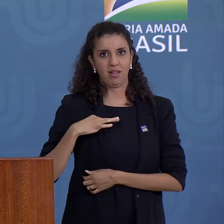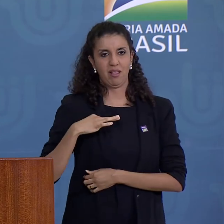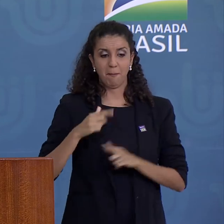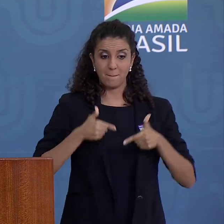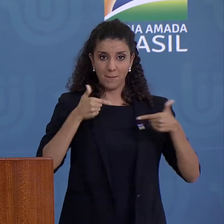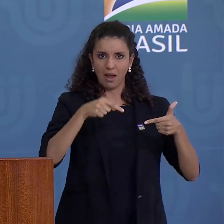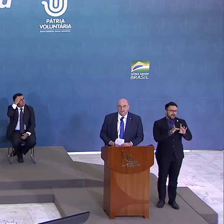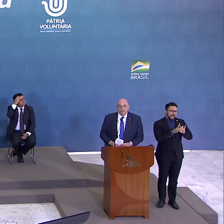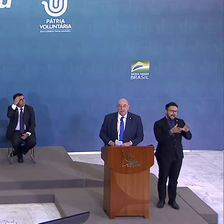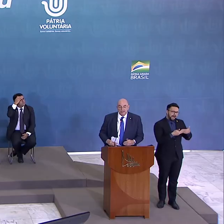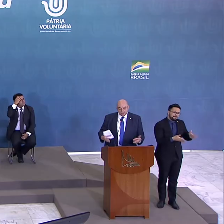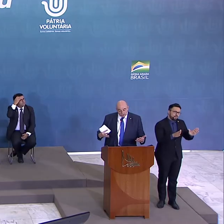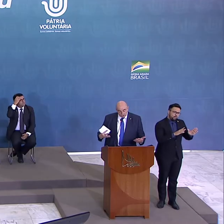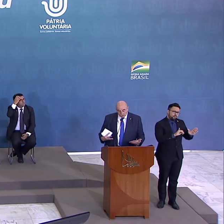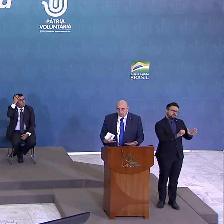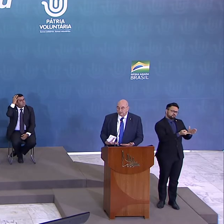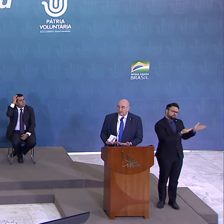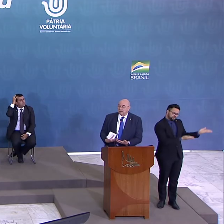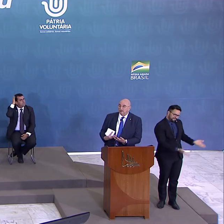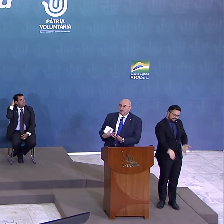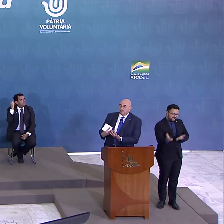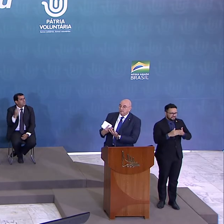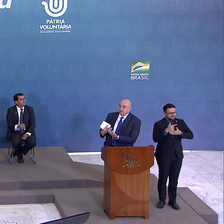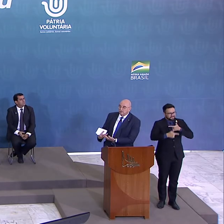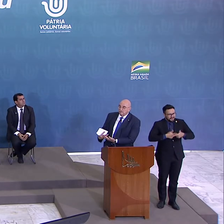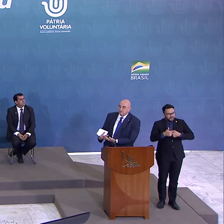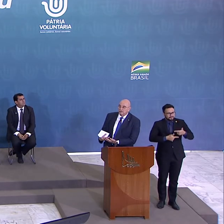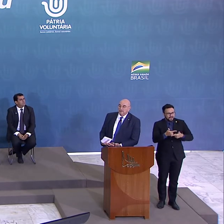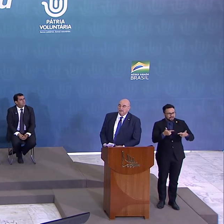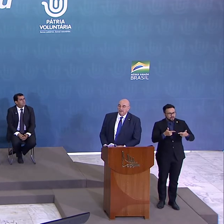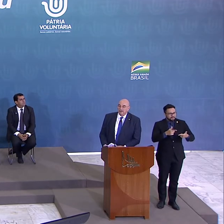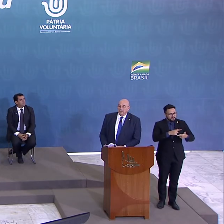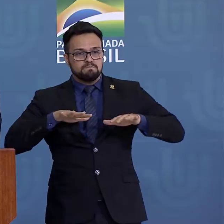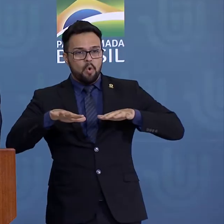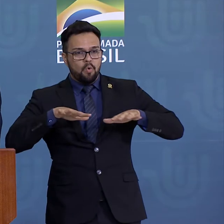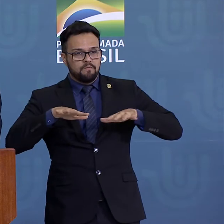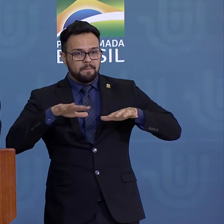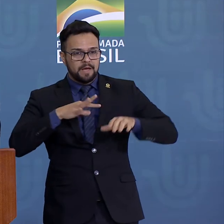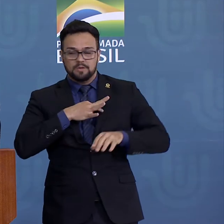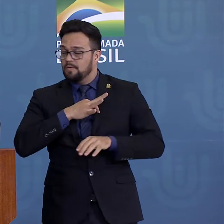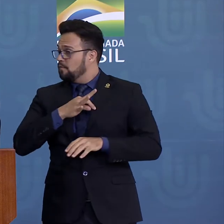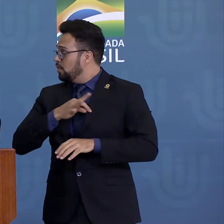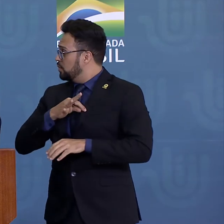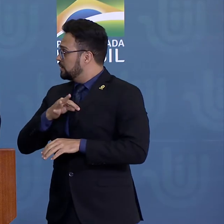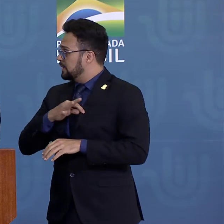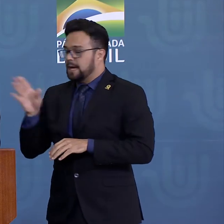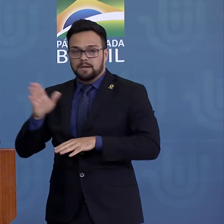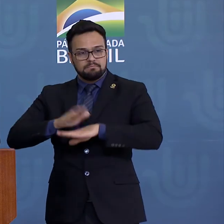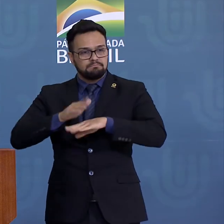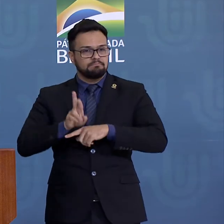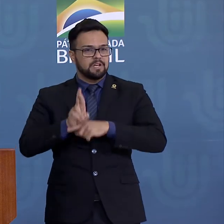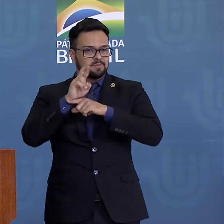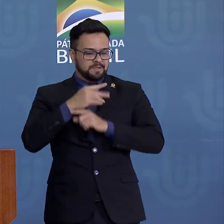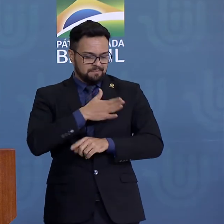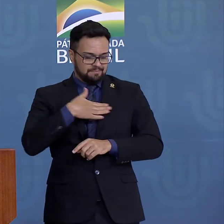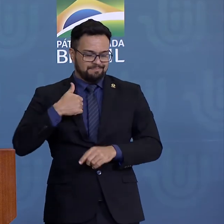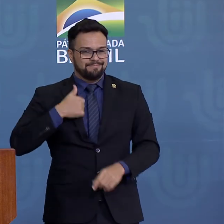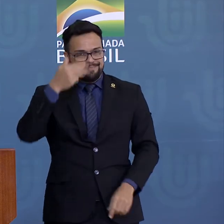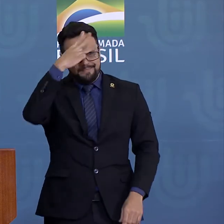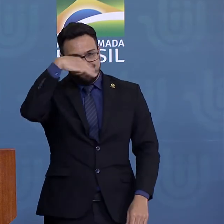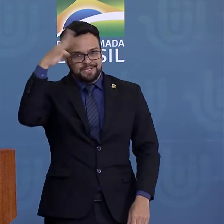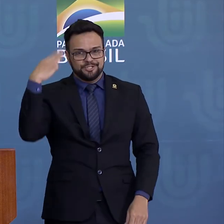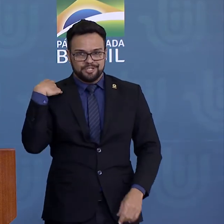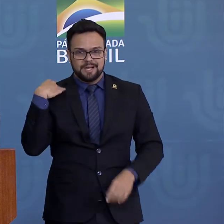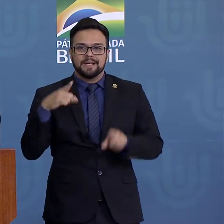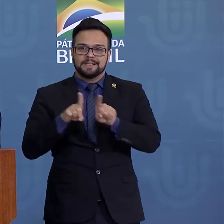aqui em Brasília. O ministro da Cidadania explica que o objetivo não é substituir o Estado, mas somar forças